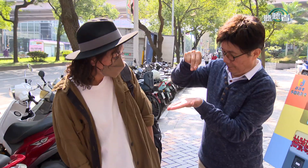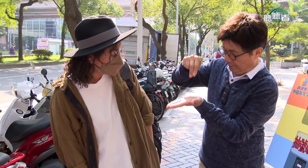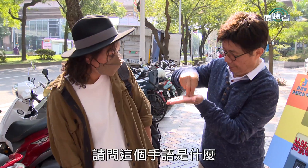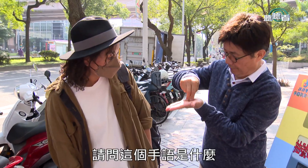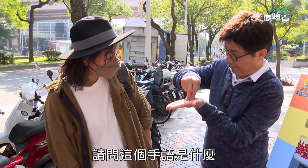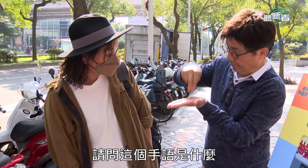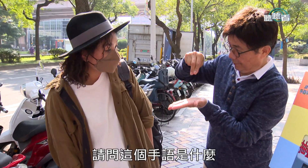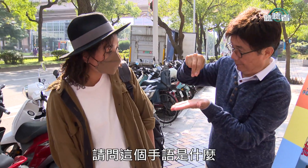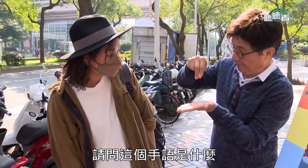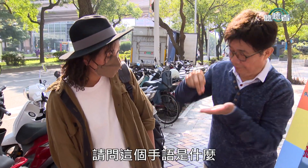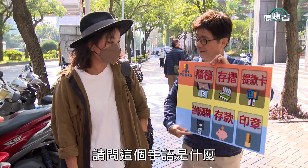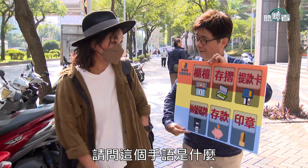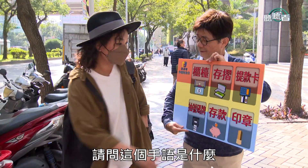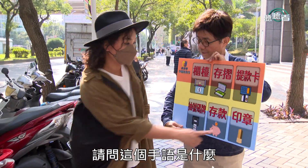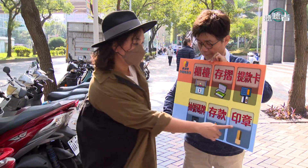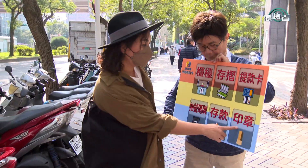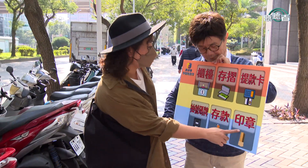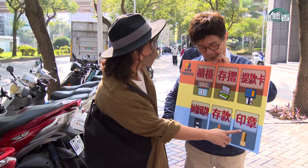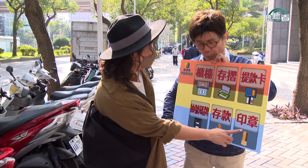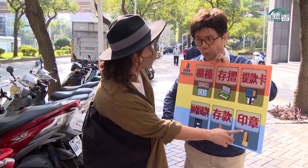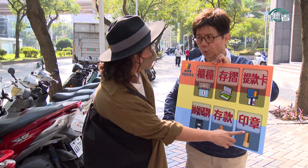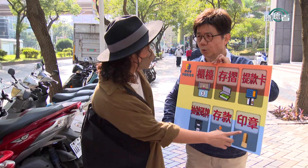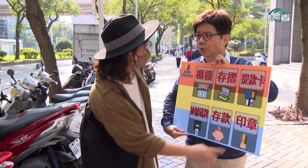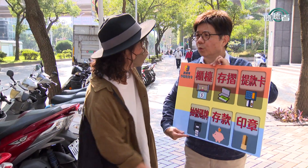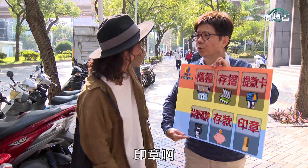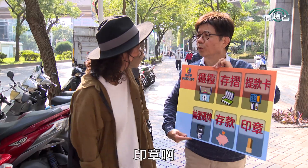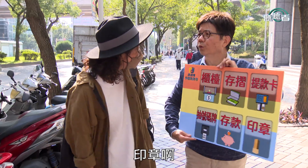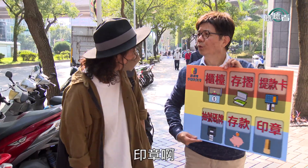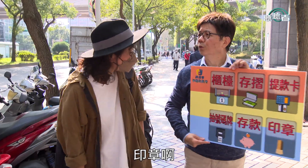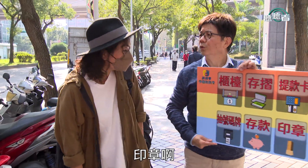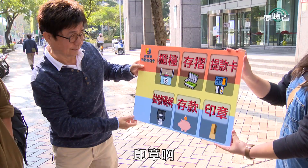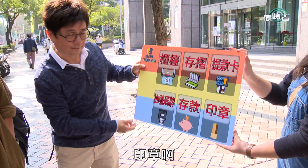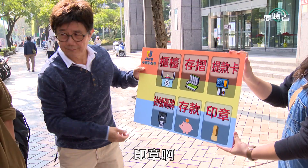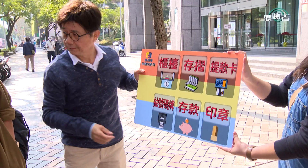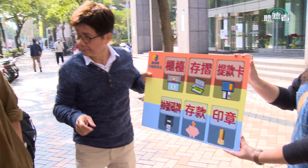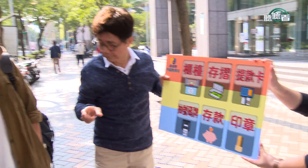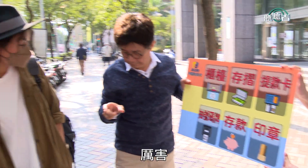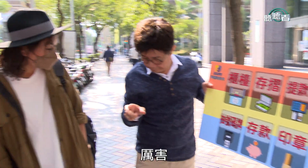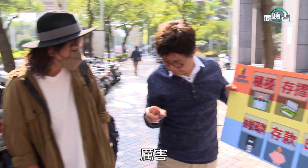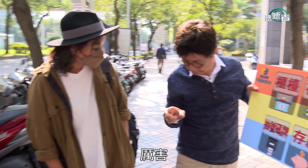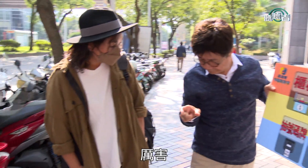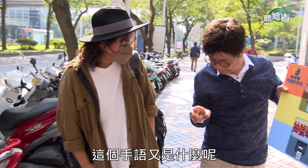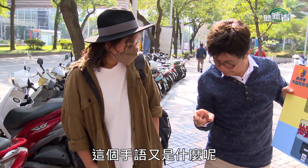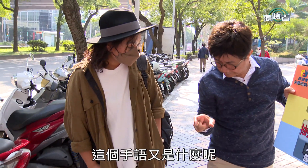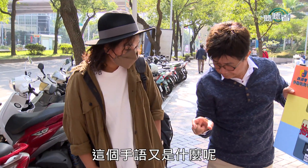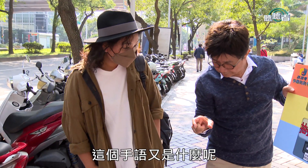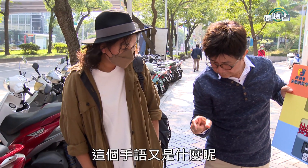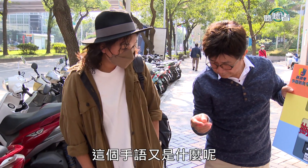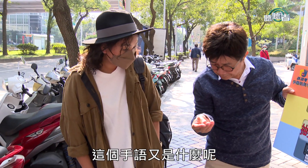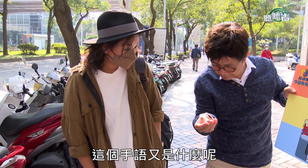请问这个手语是什么我给她看哦印章啊哎哎厉害这个手语又是什么呢